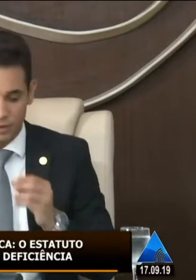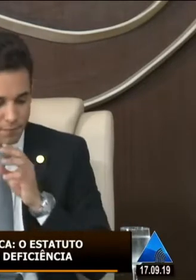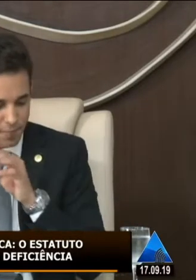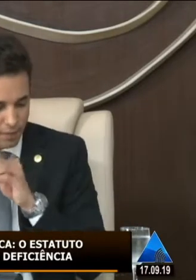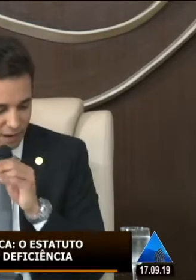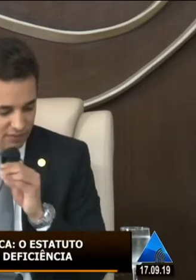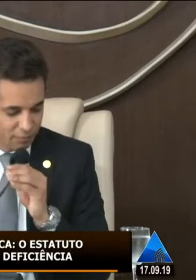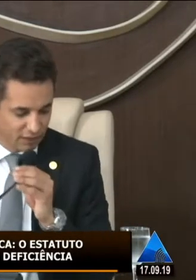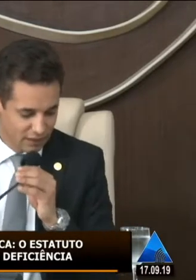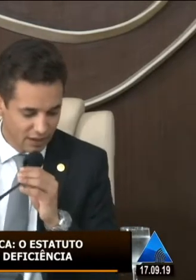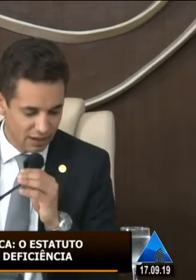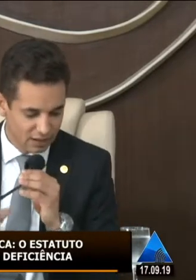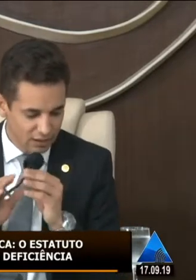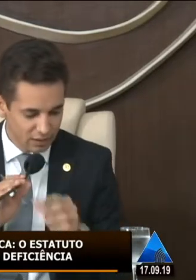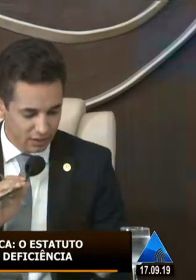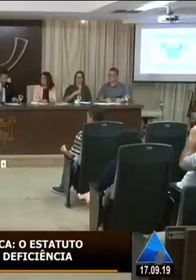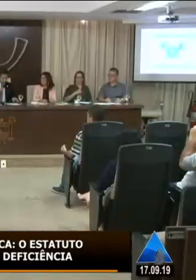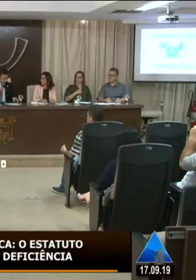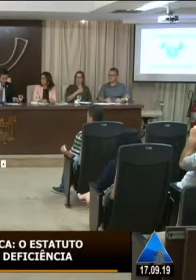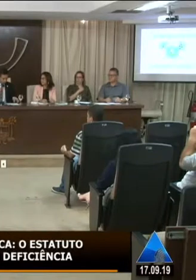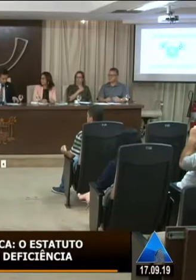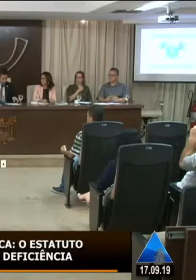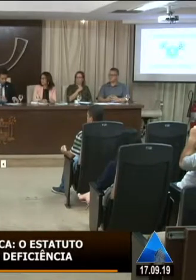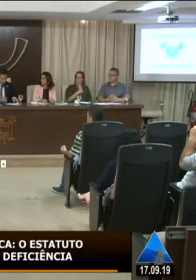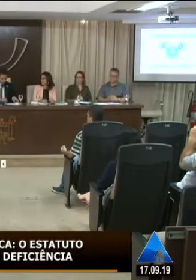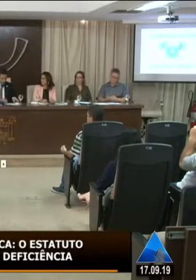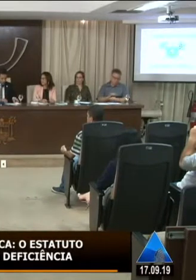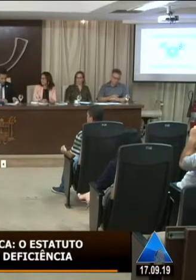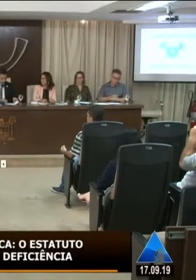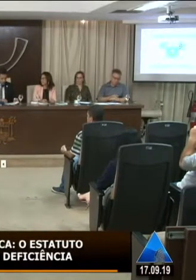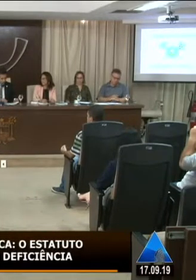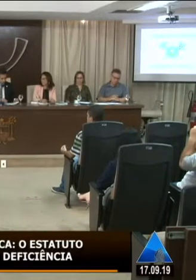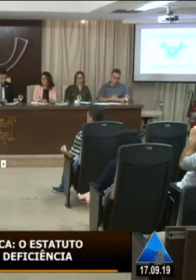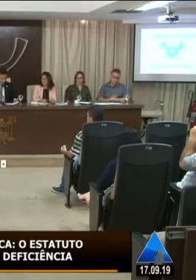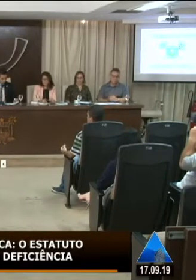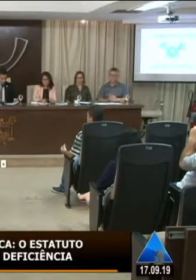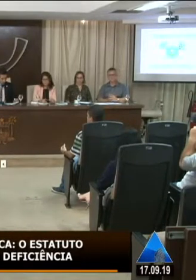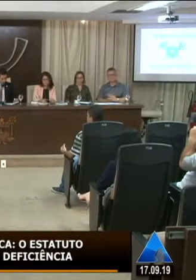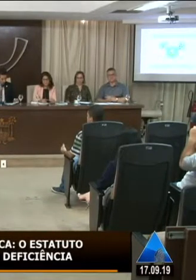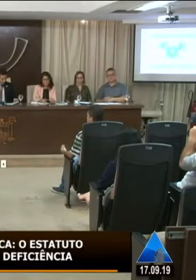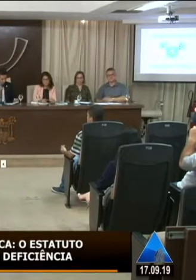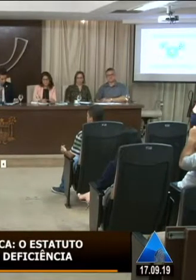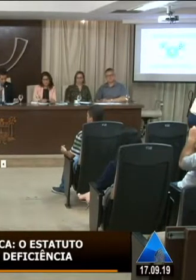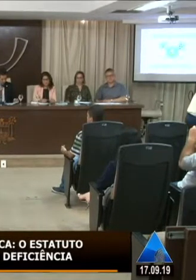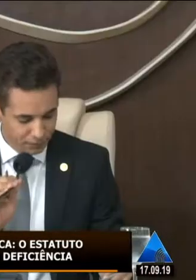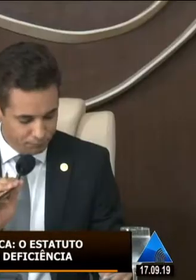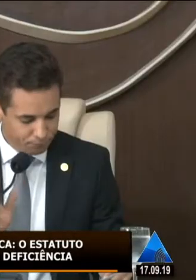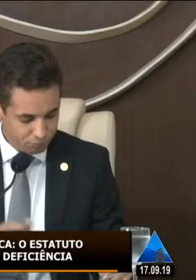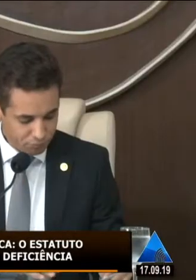estão aqui participando da audiência pública. Eu gostaria já de começar aqui dando uma oportunidade.